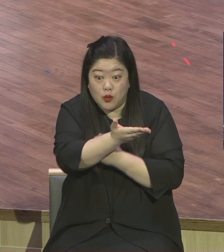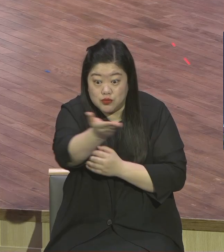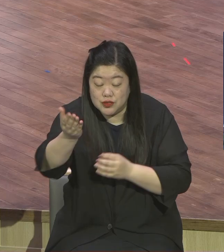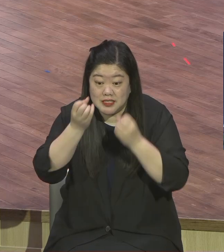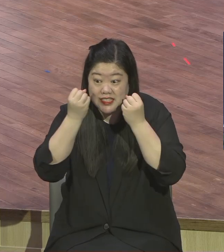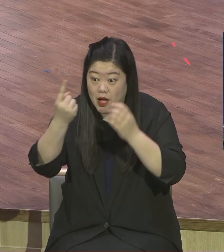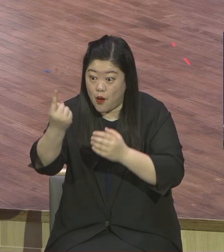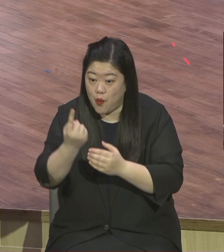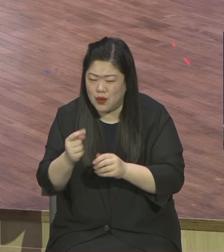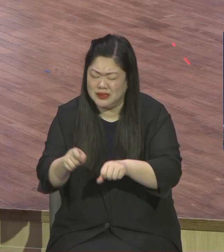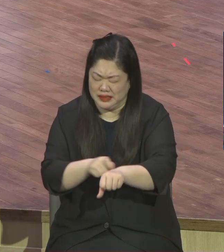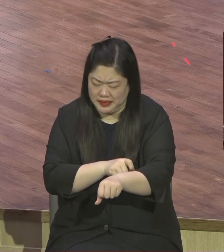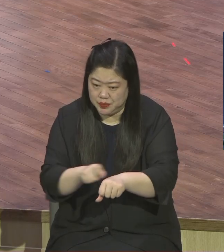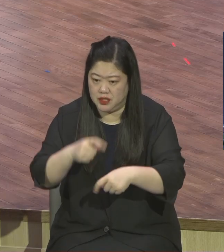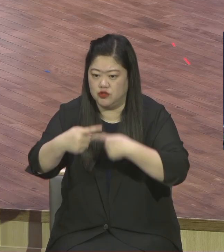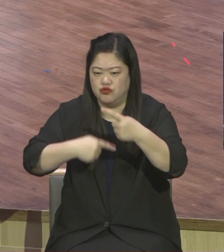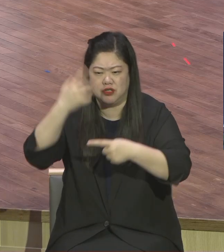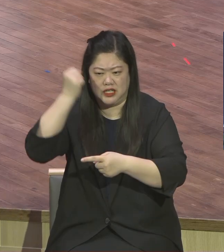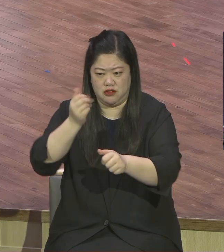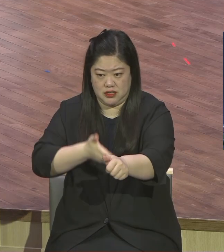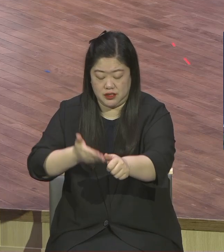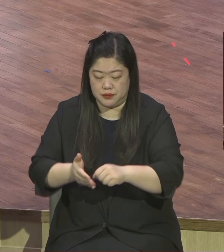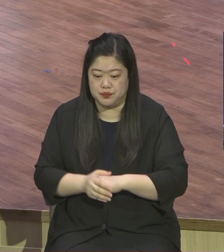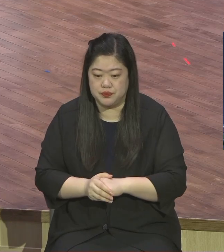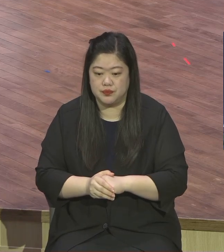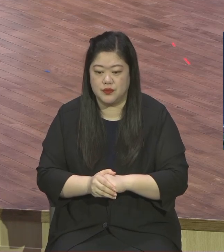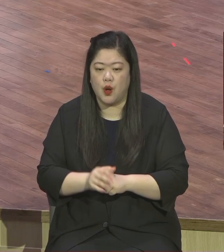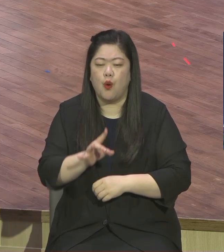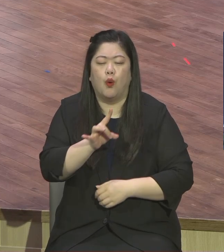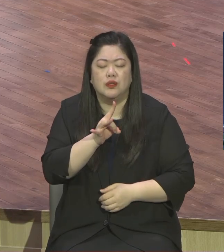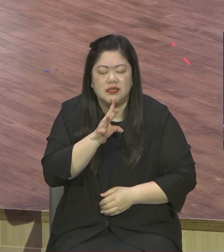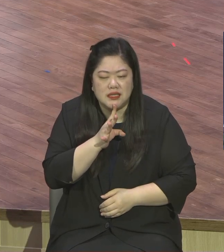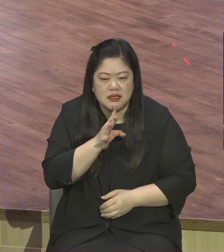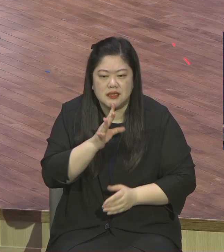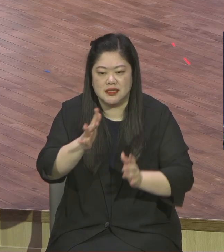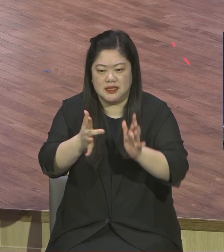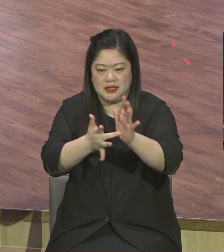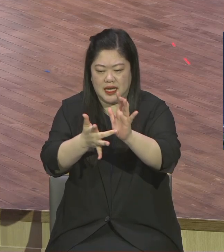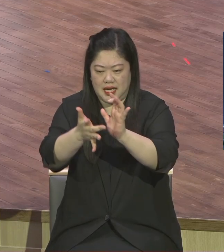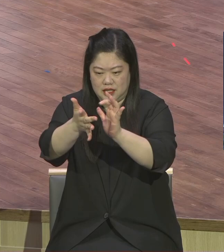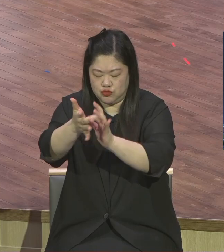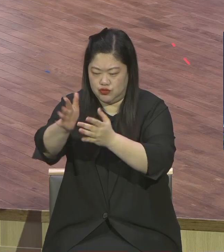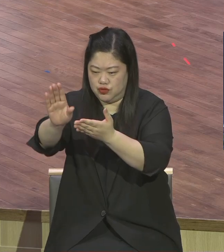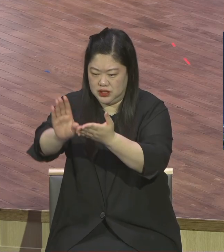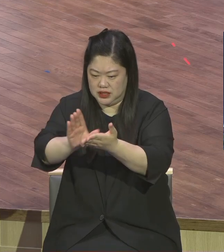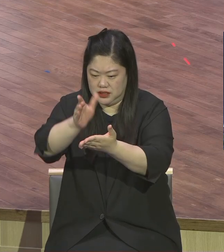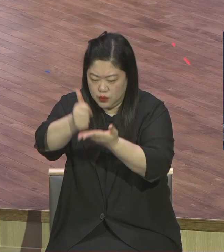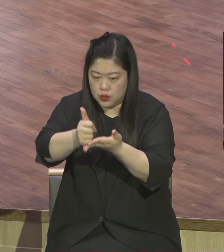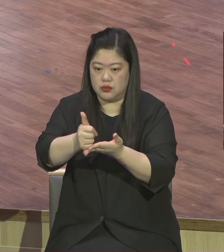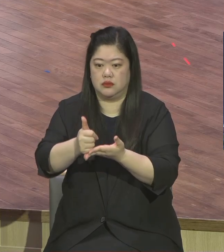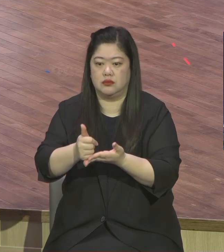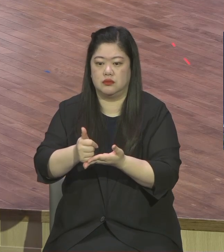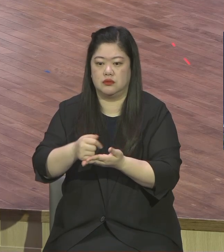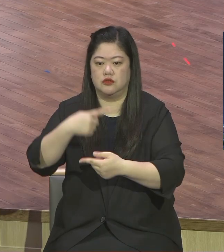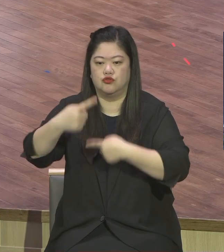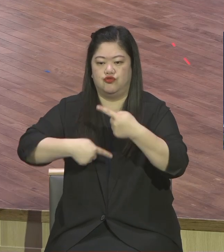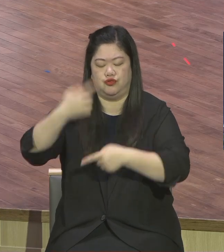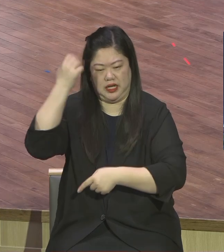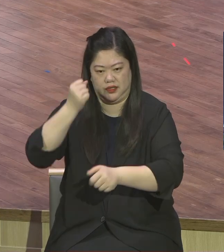예수 그리스도만 바라보세요 다른 거 바라보지 마세요 예수 그리스도는 뭐요 어제나